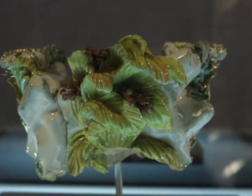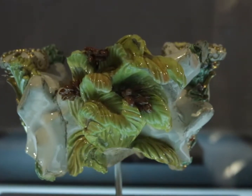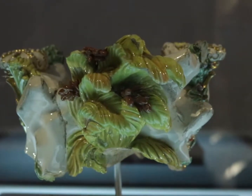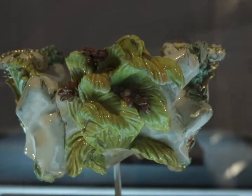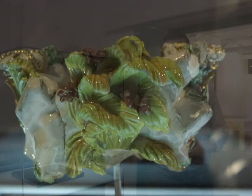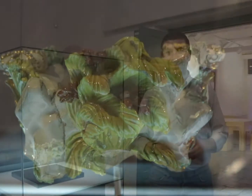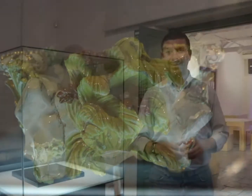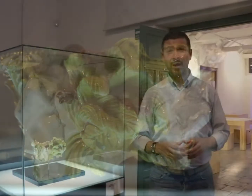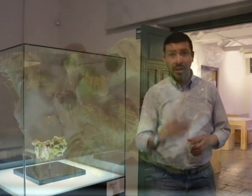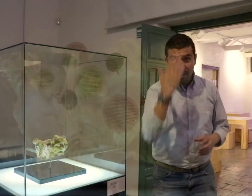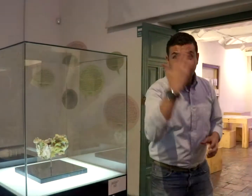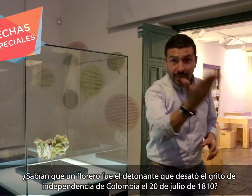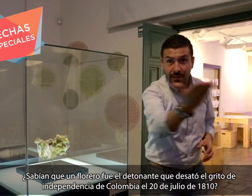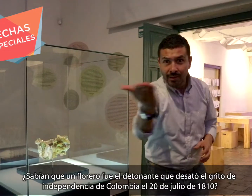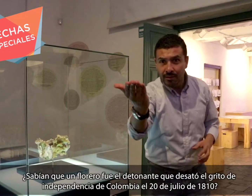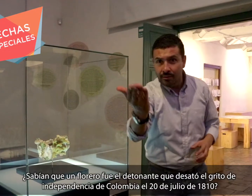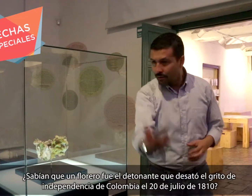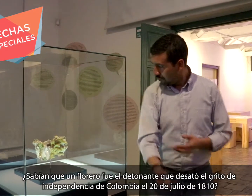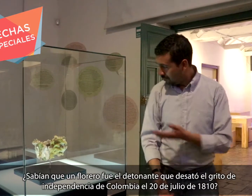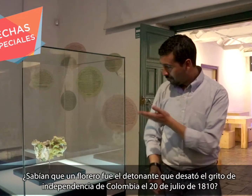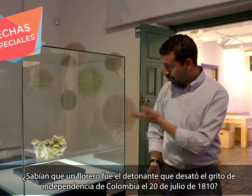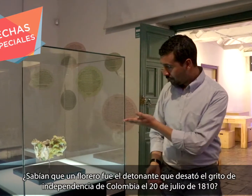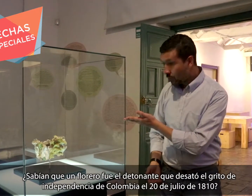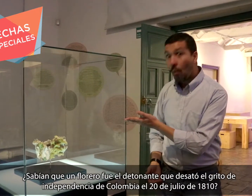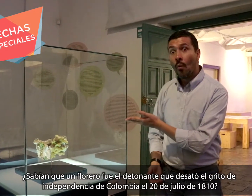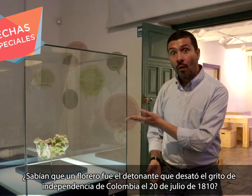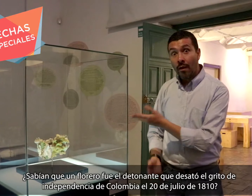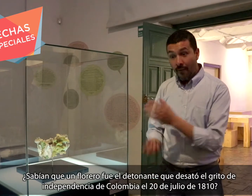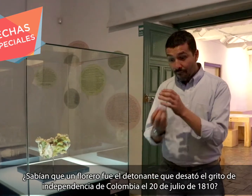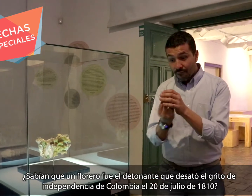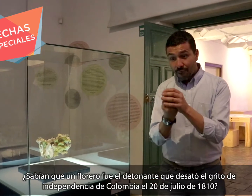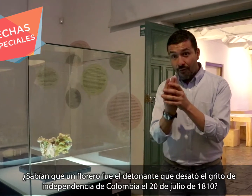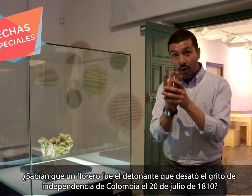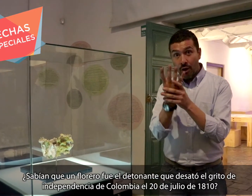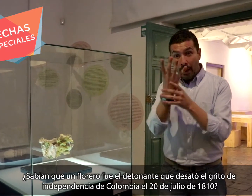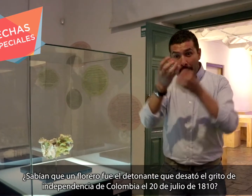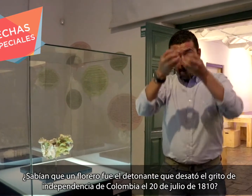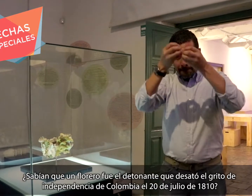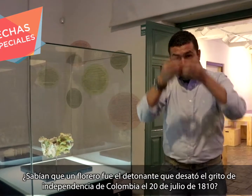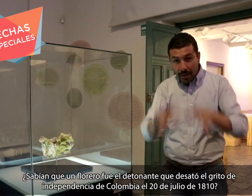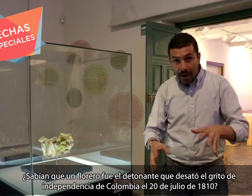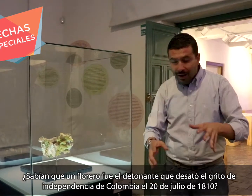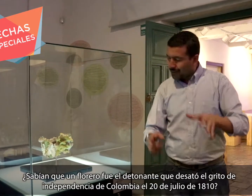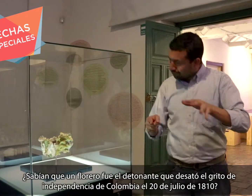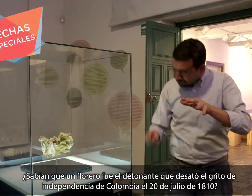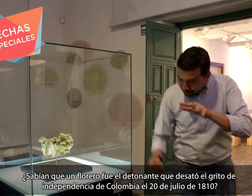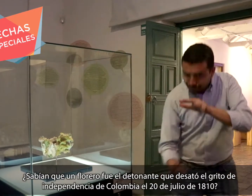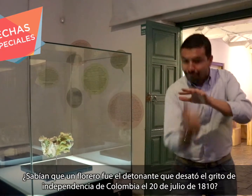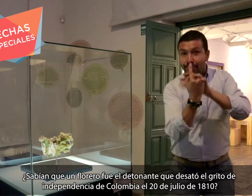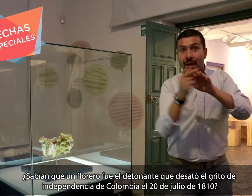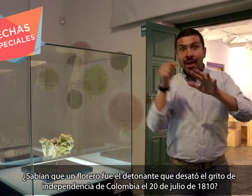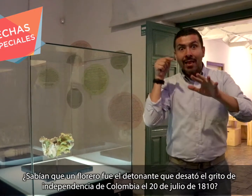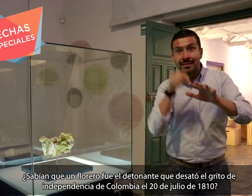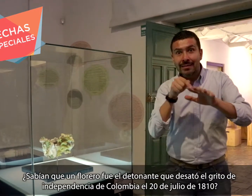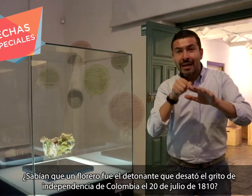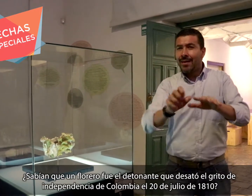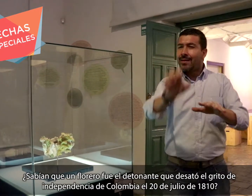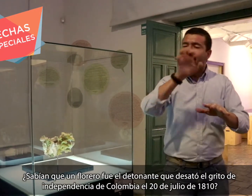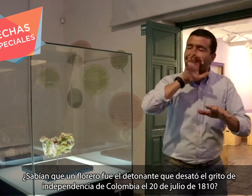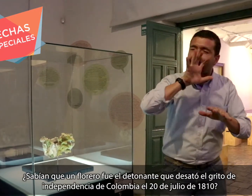Música ¿Sabían que un florero fue el detonante que desató el grito de independencia de Colombia el